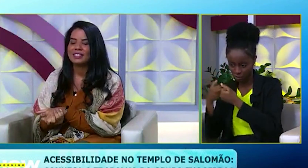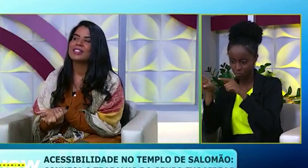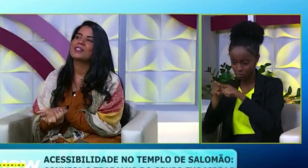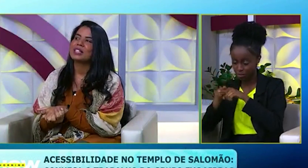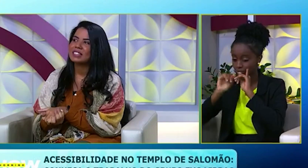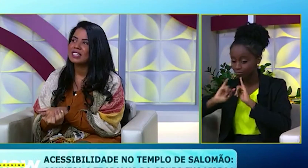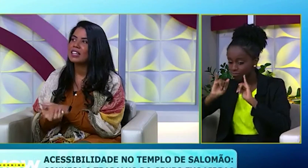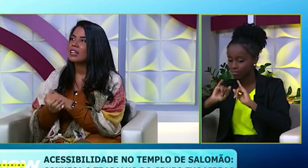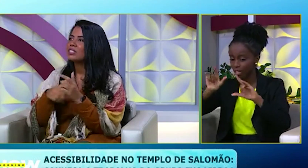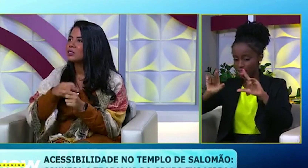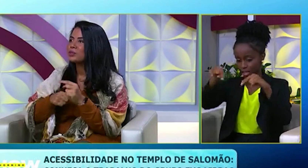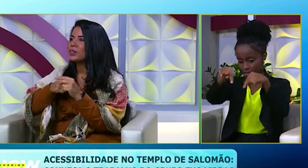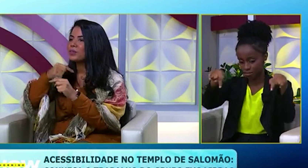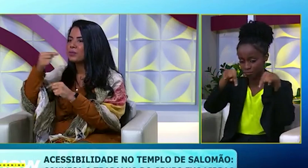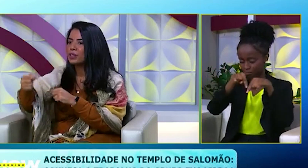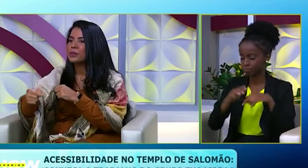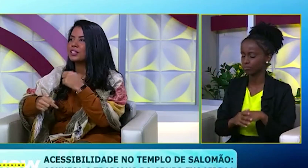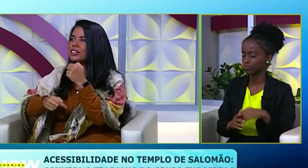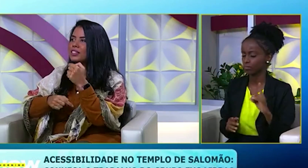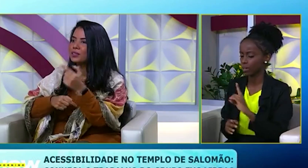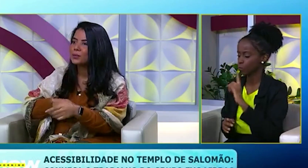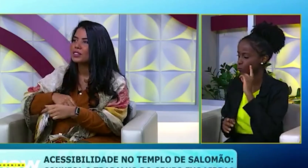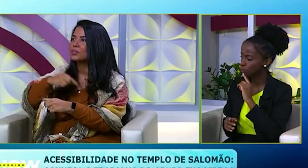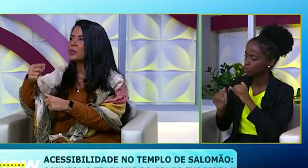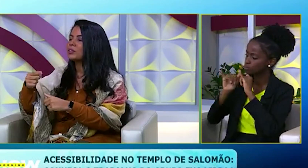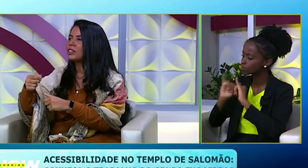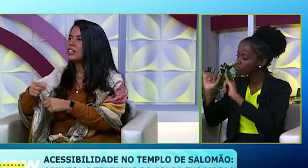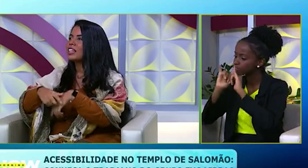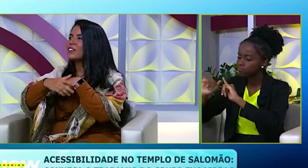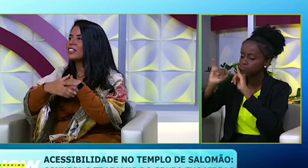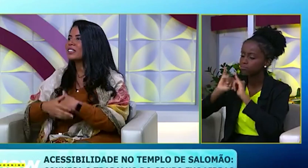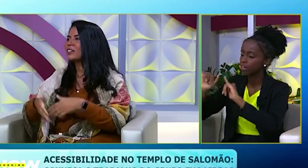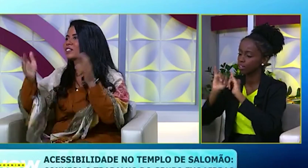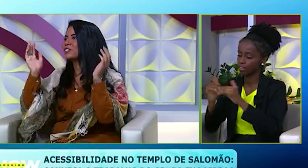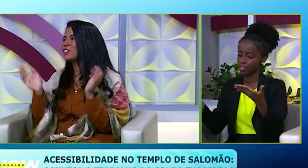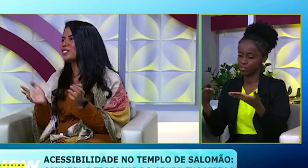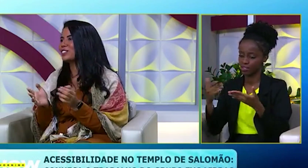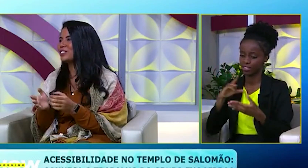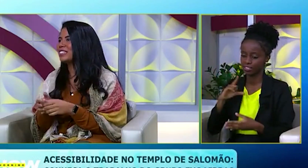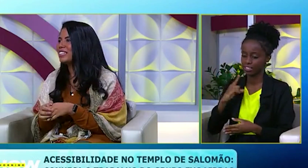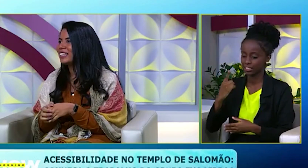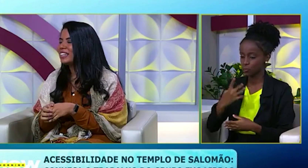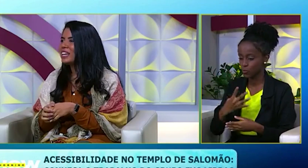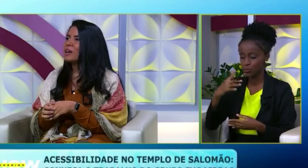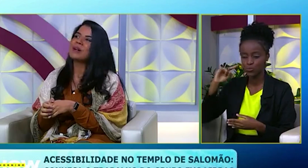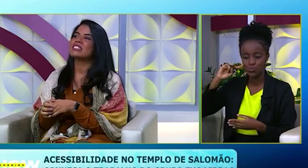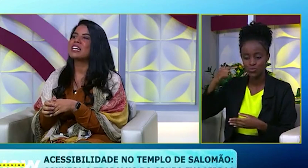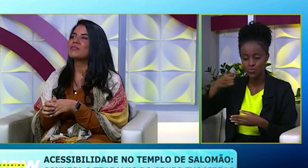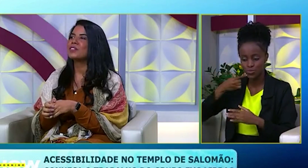interpretando. Numa salinha. E esse surdo foi comunicando, foi comunicando o outro. E agora tem os 14 surdos ali.